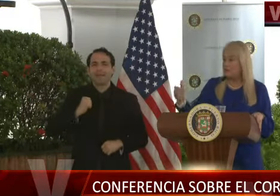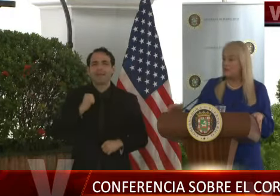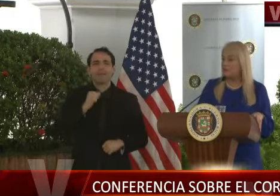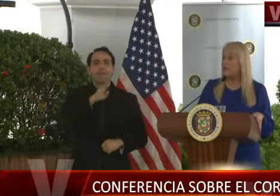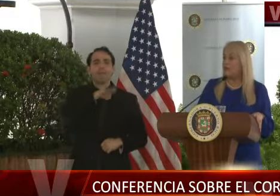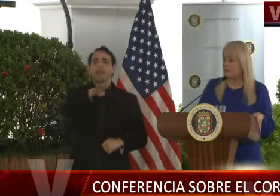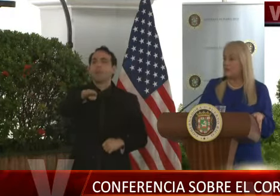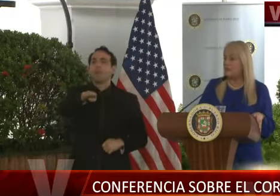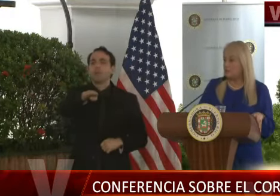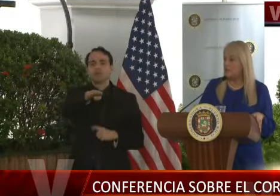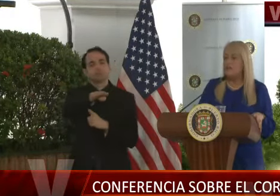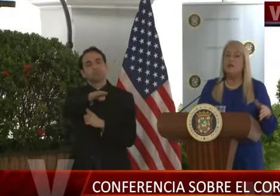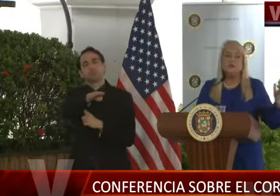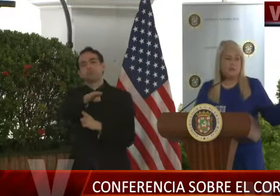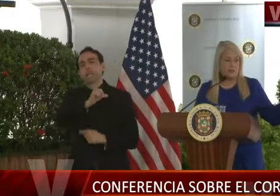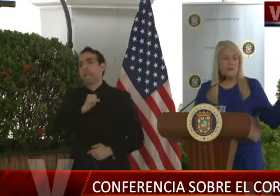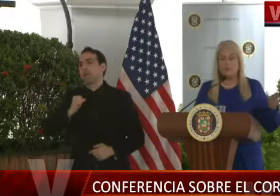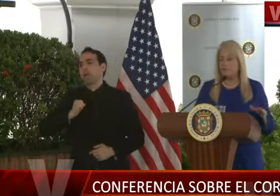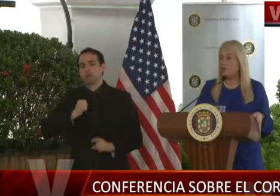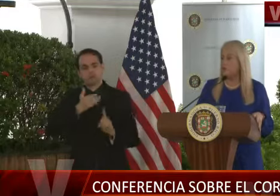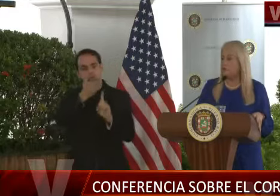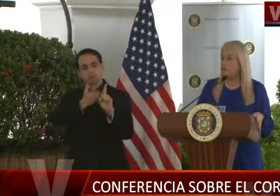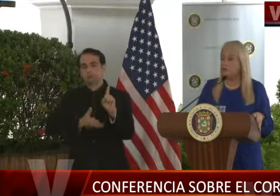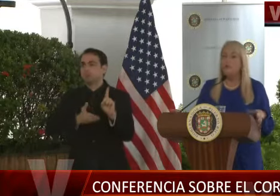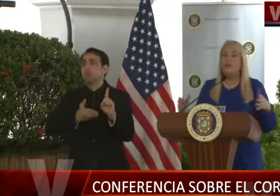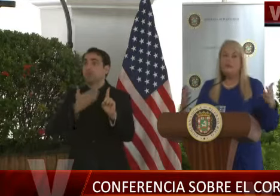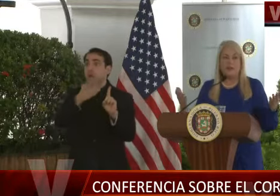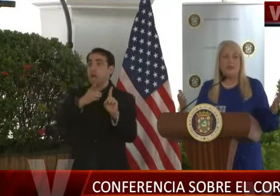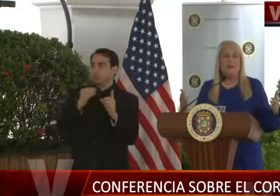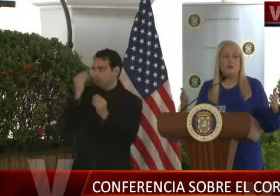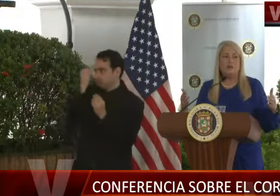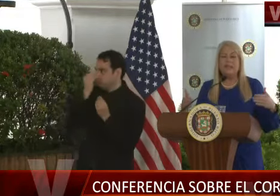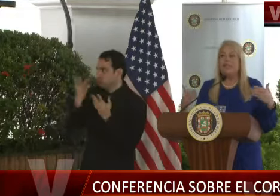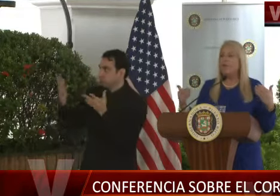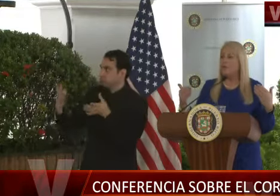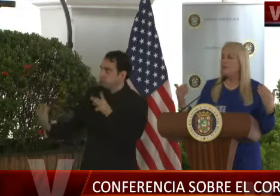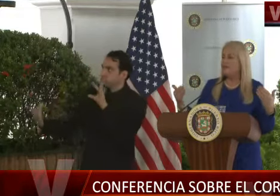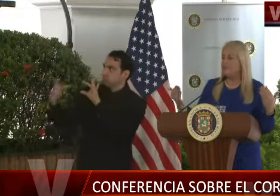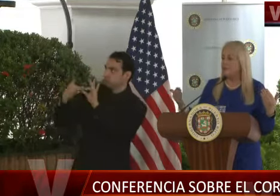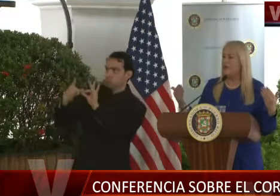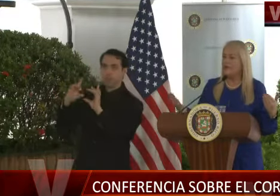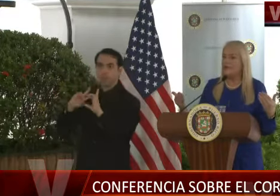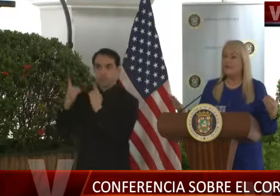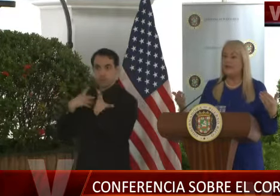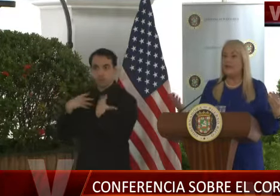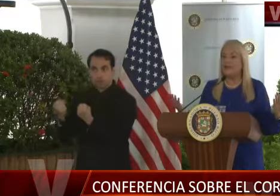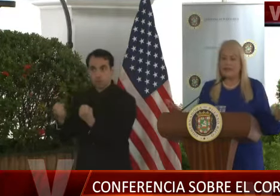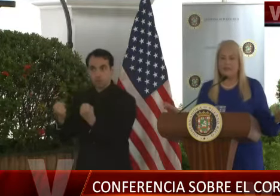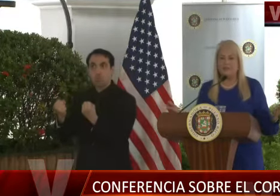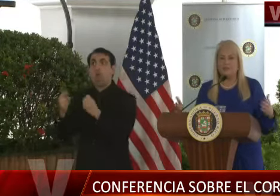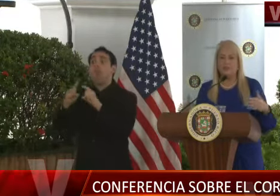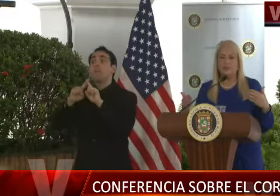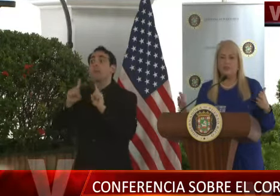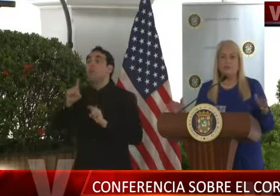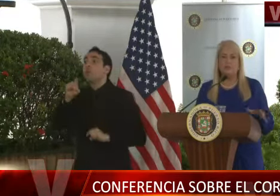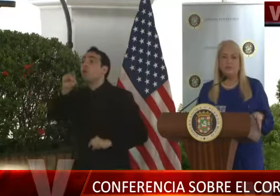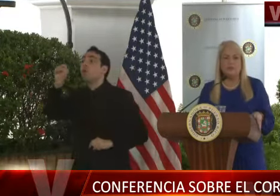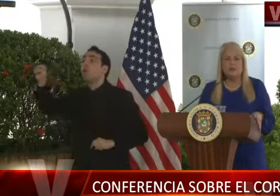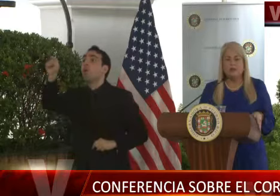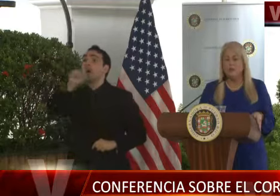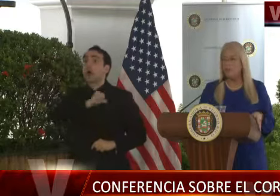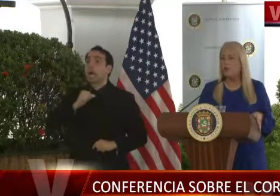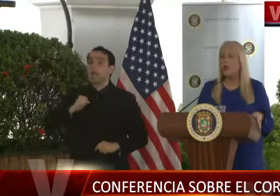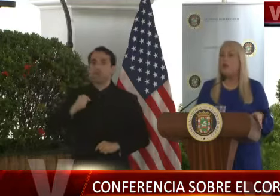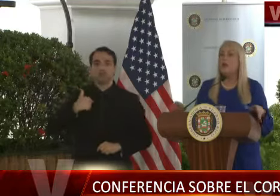Bayamón. ciertamente el alcalde de Bayamón sí se notificó con salud, pero mi recomendación es a los alcaldes. O yo no estoy haciendo